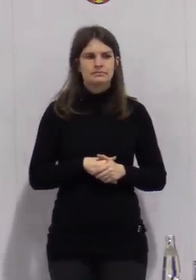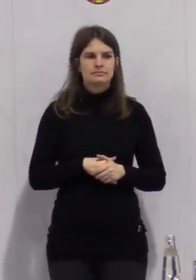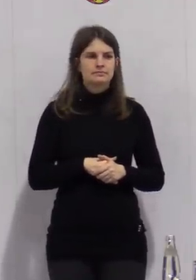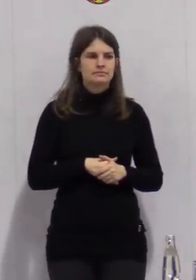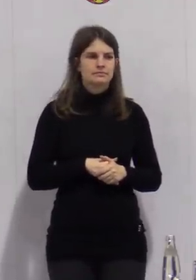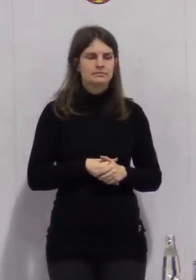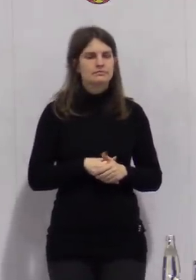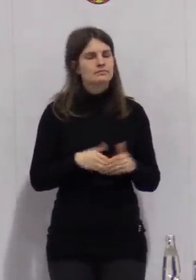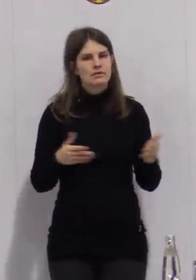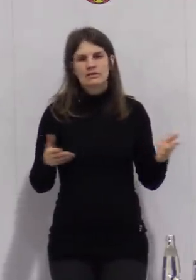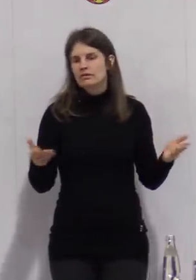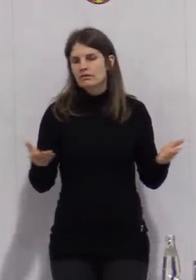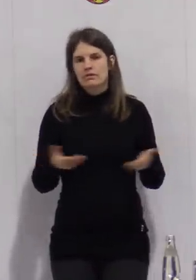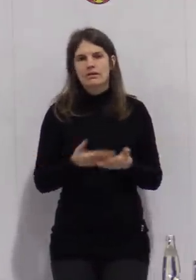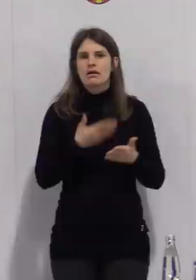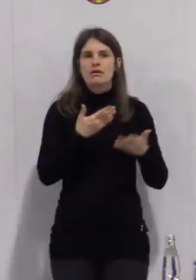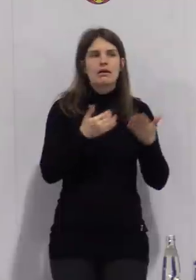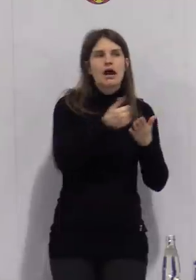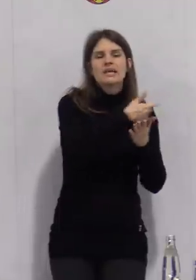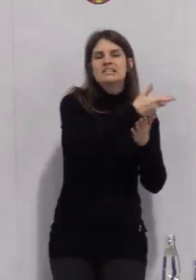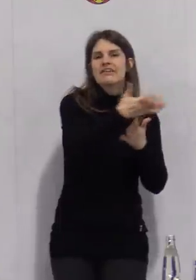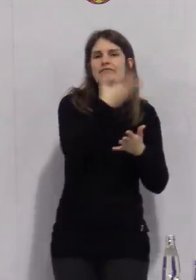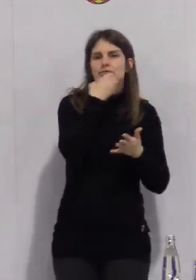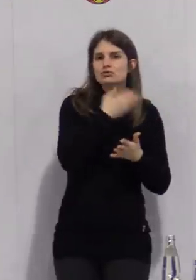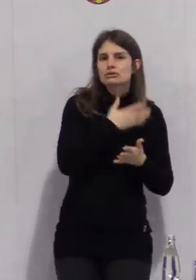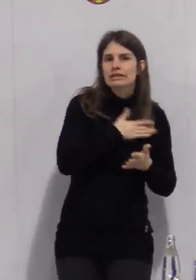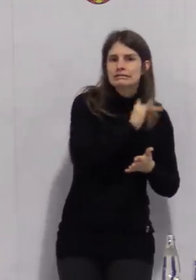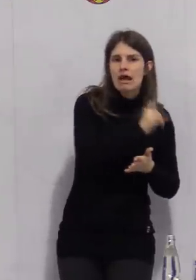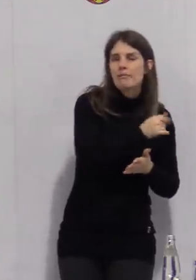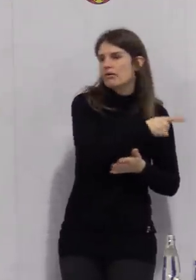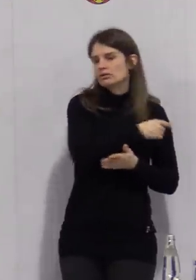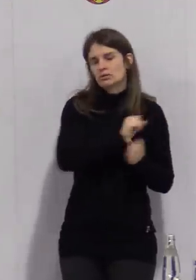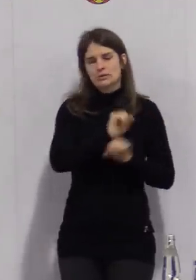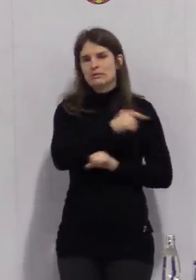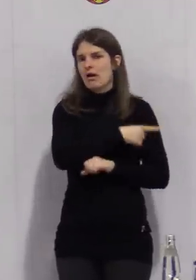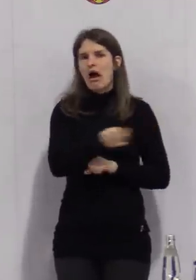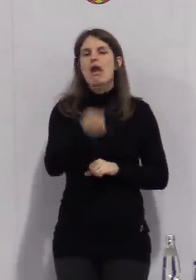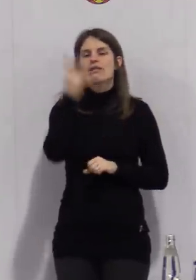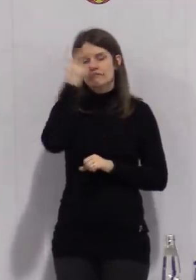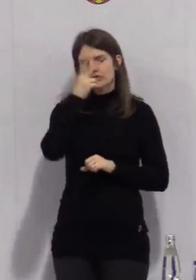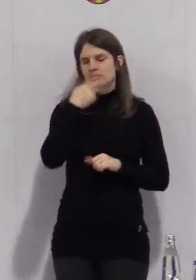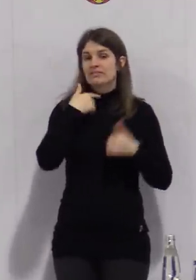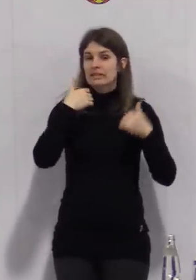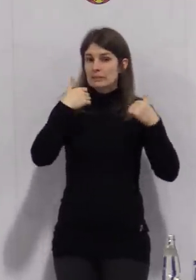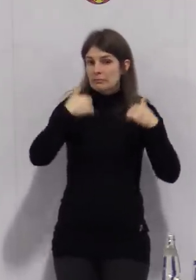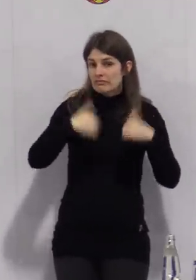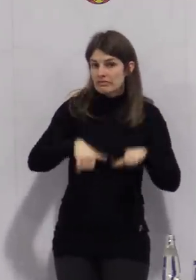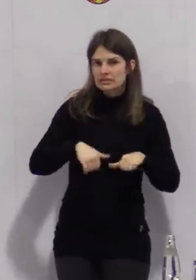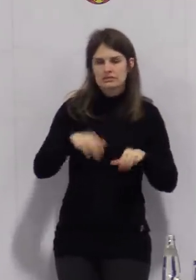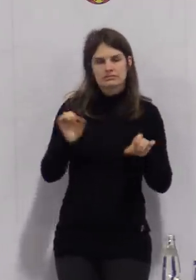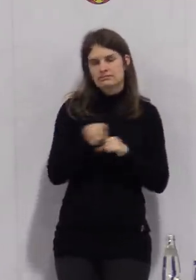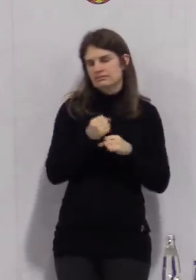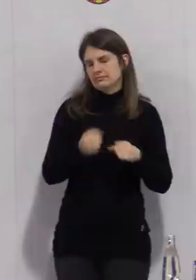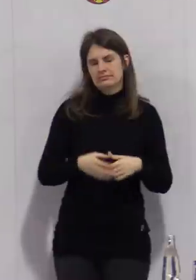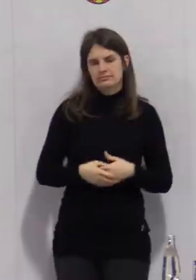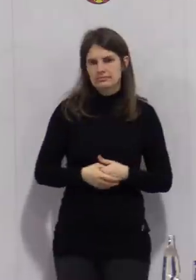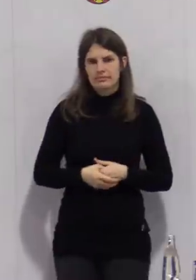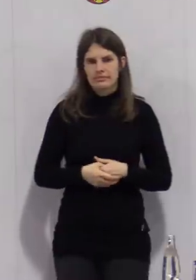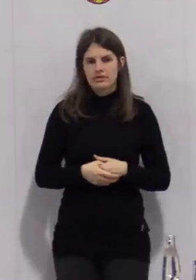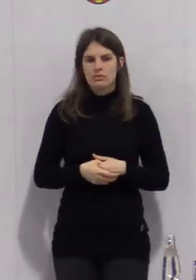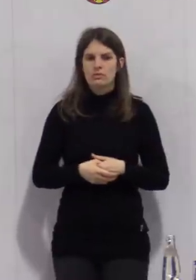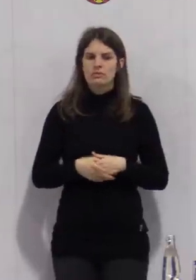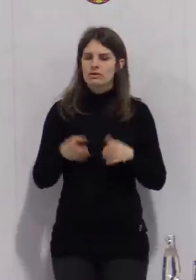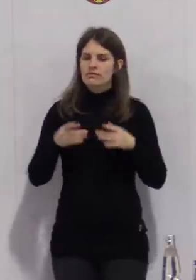Das würden sich natürlich manche wünschen, aber alle verstehen, dass wir diese Verpflichtung nicht einführen können. Und wir können auf